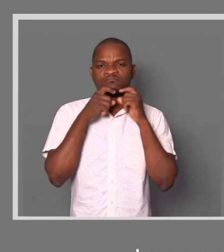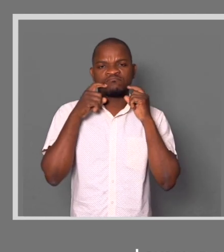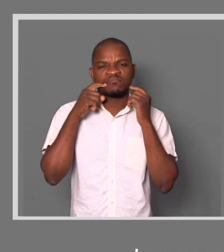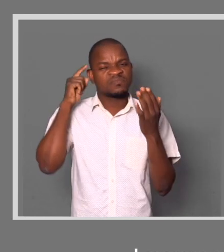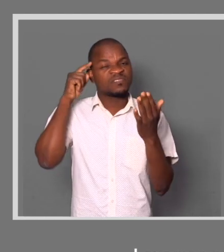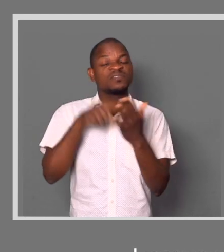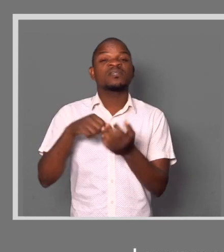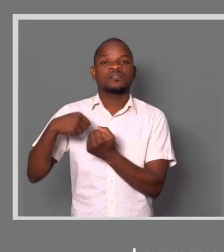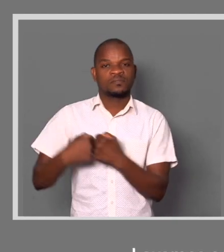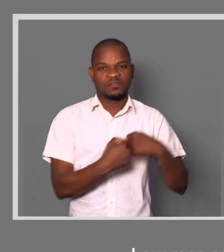e com cinza também.